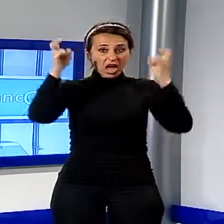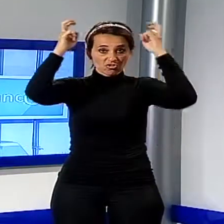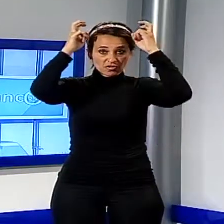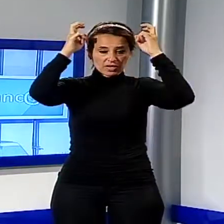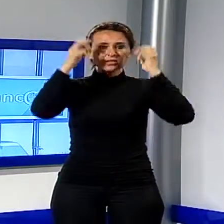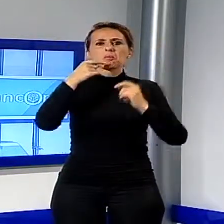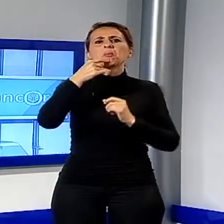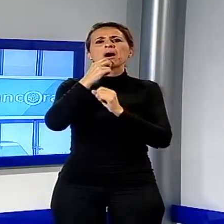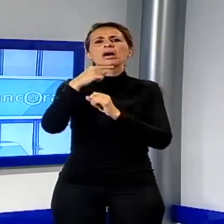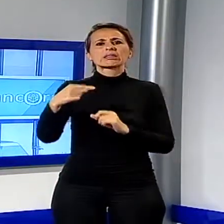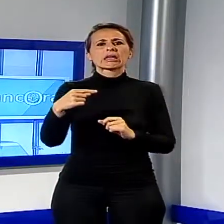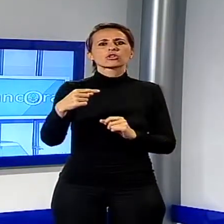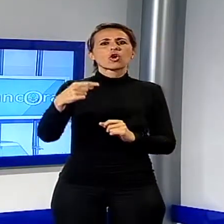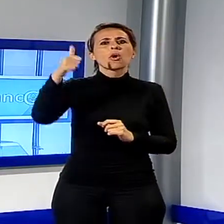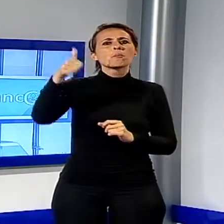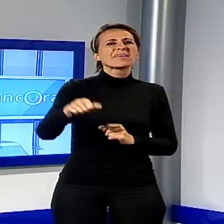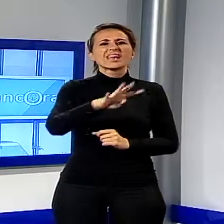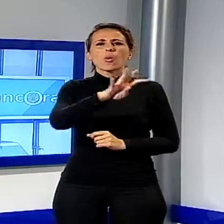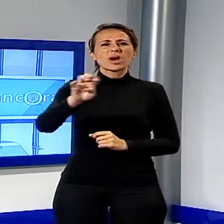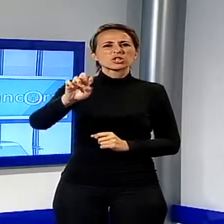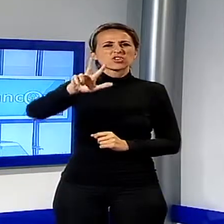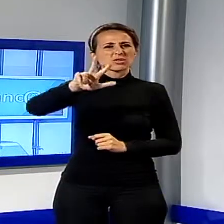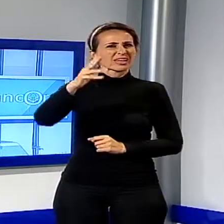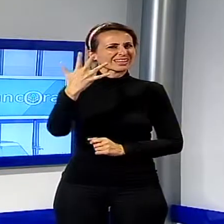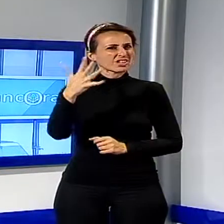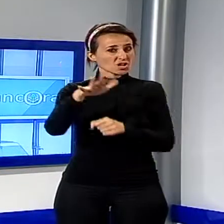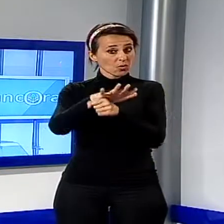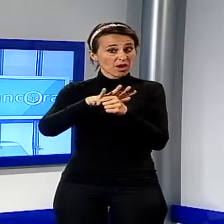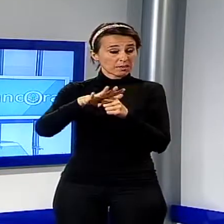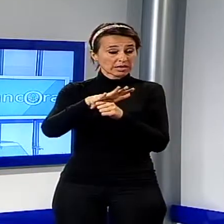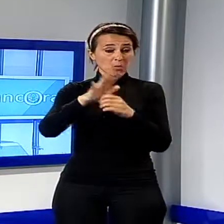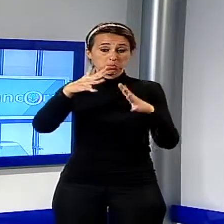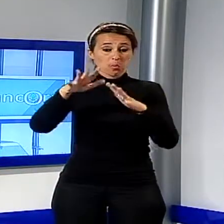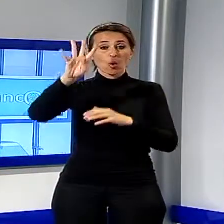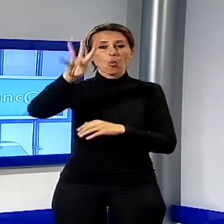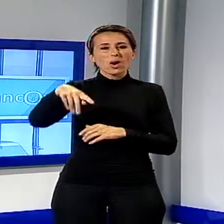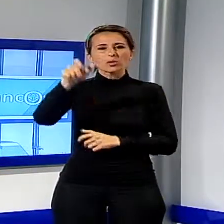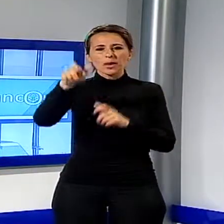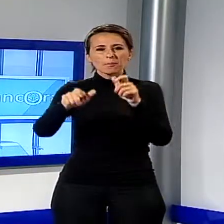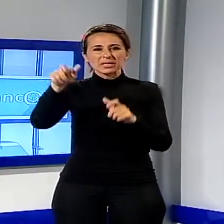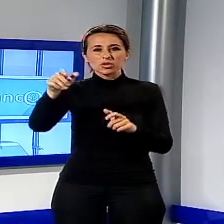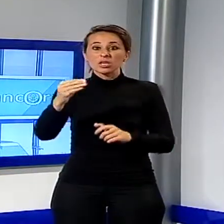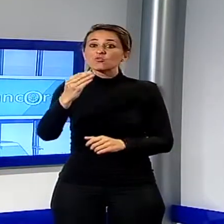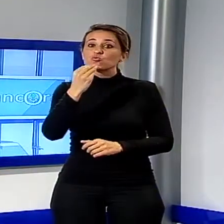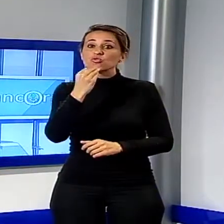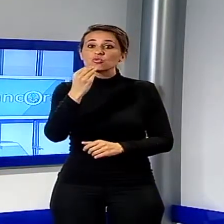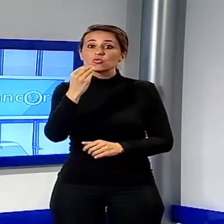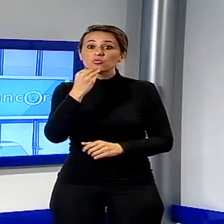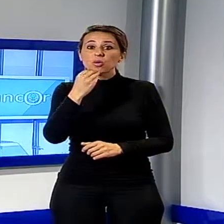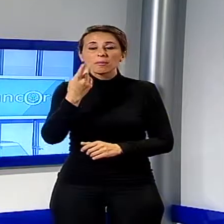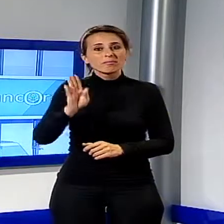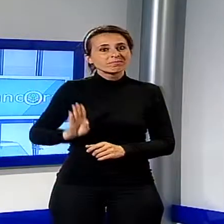.435 nuclei familiari pari a circa 4.000 persone che non hanno cibo a sufficienza da